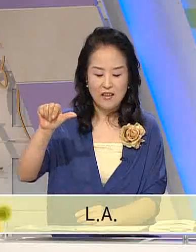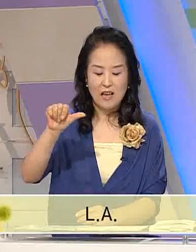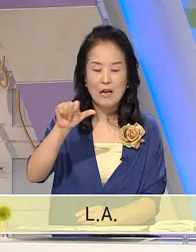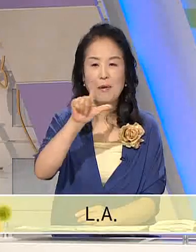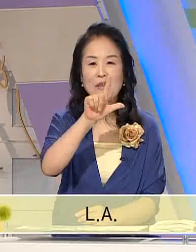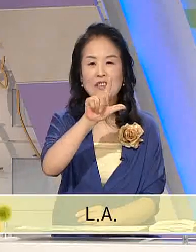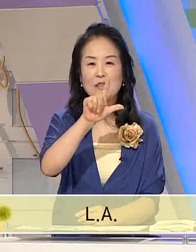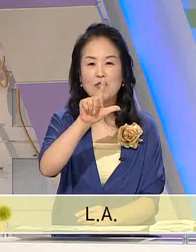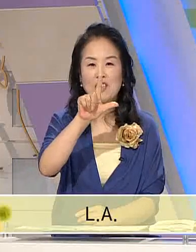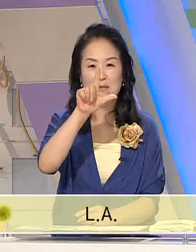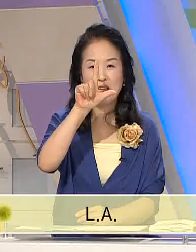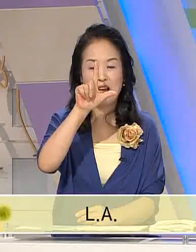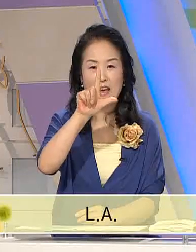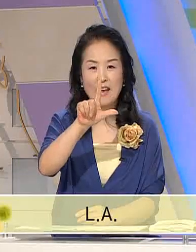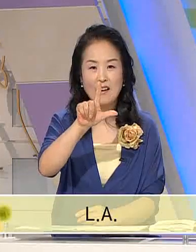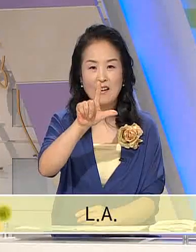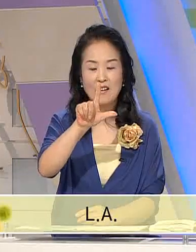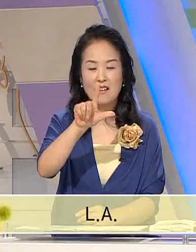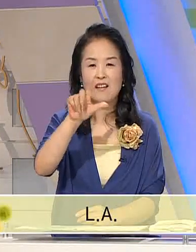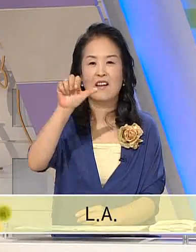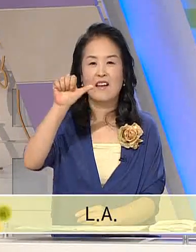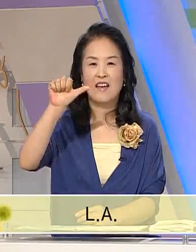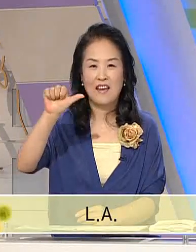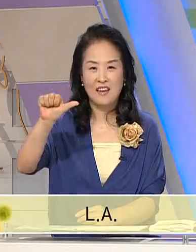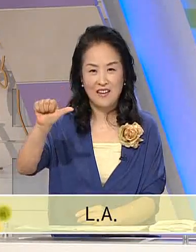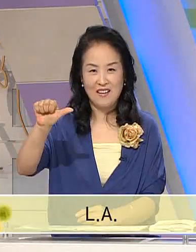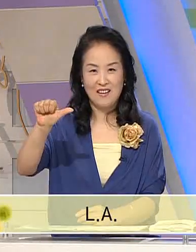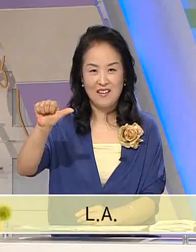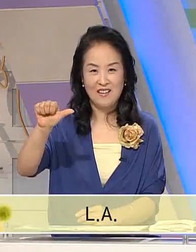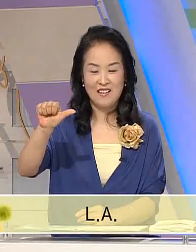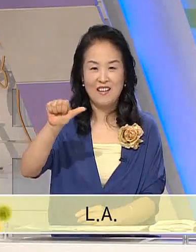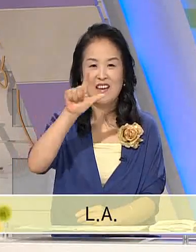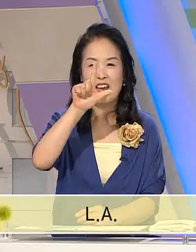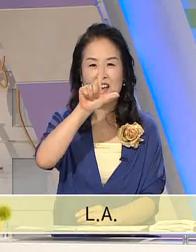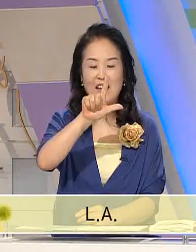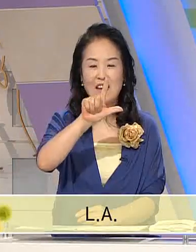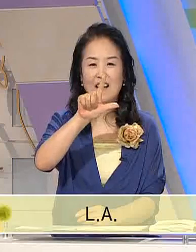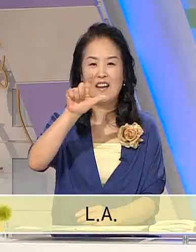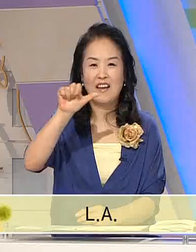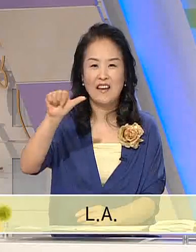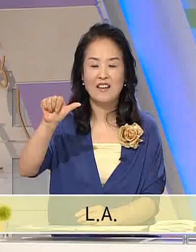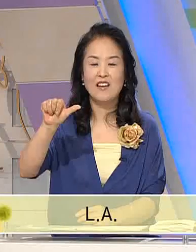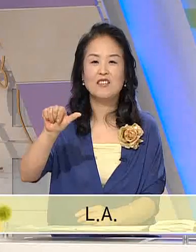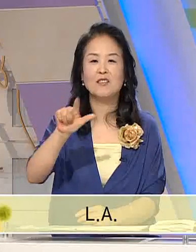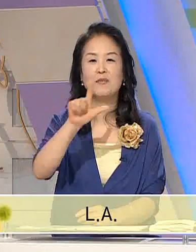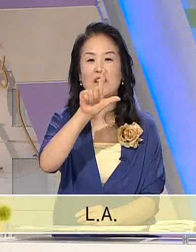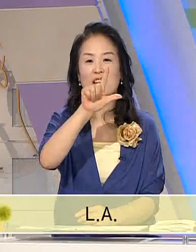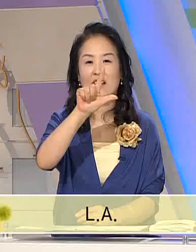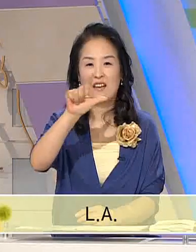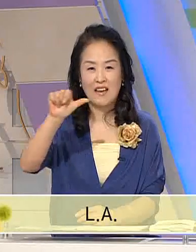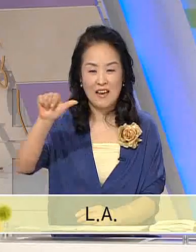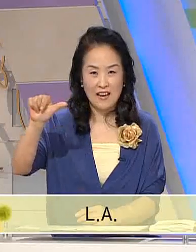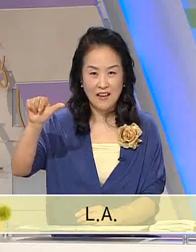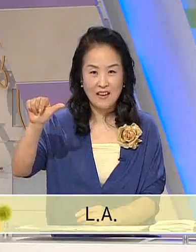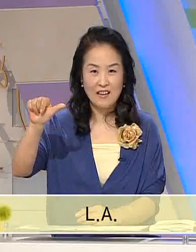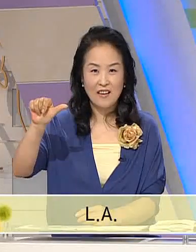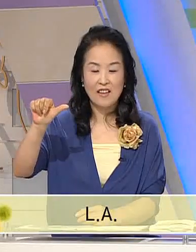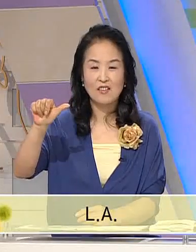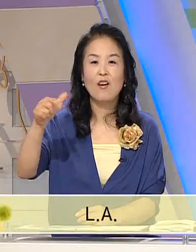알파벳의 지문자입니다. LA. LA. 이어서 쓰면 LA에서